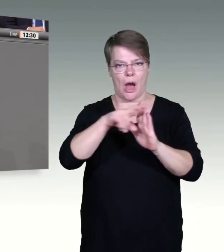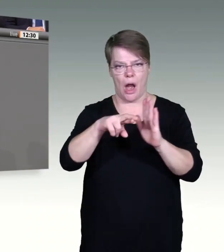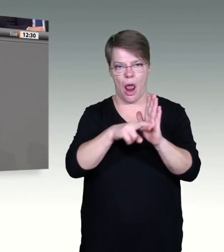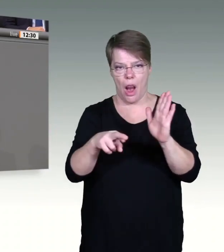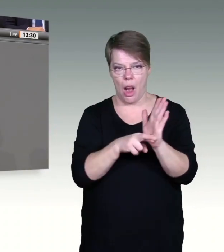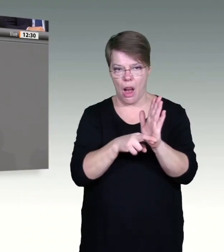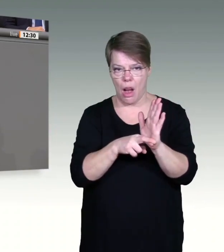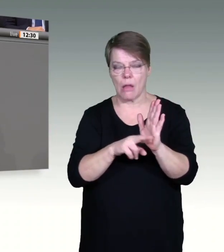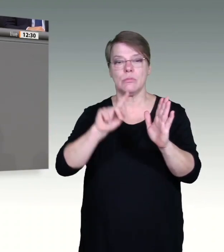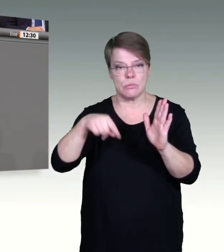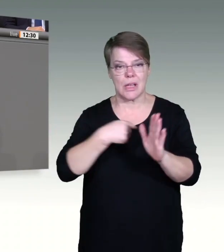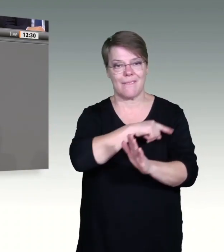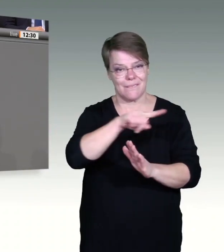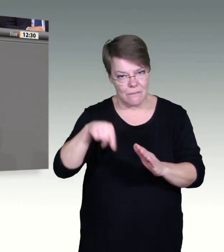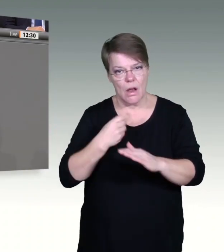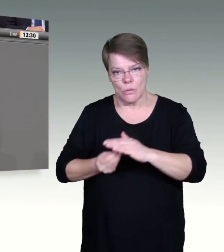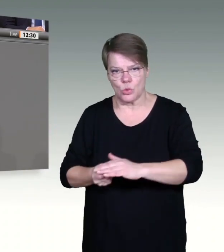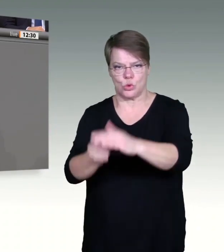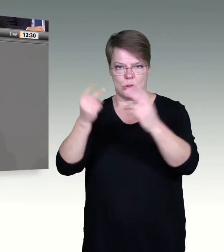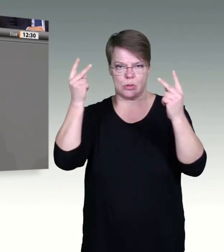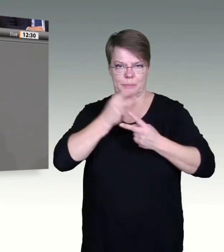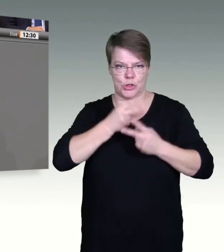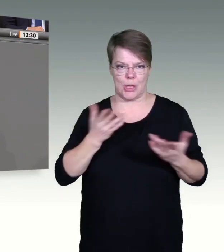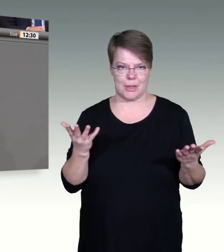sehr schnell und zügig reagieren.